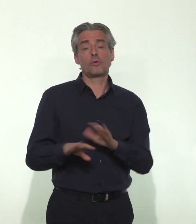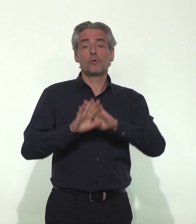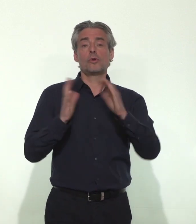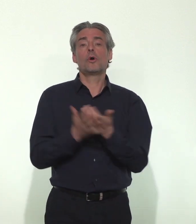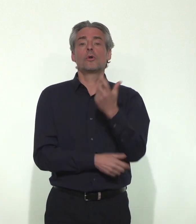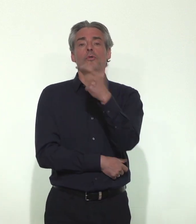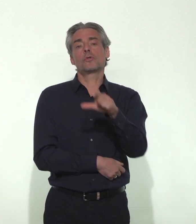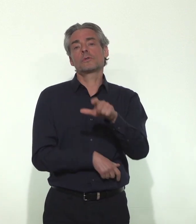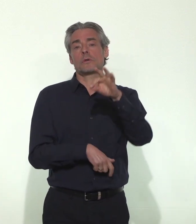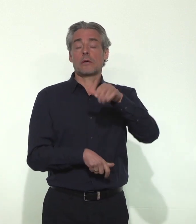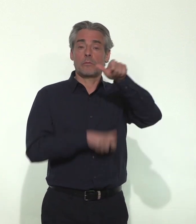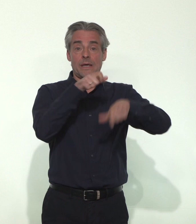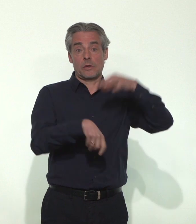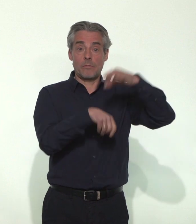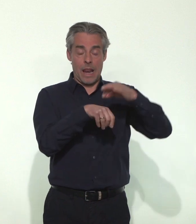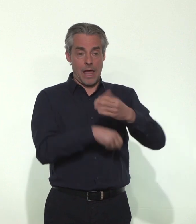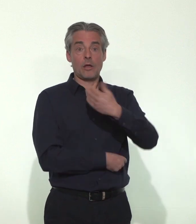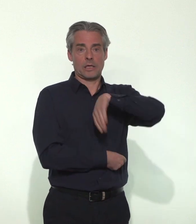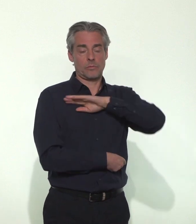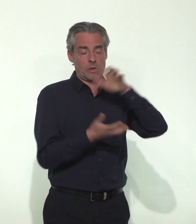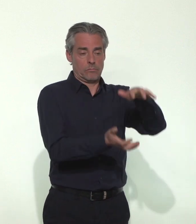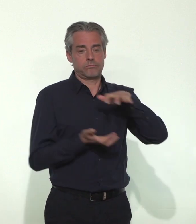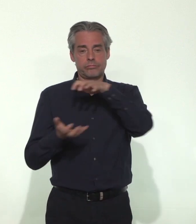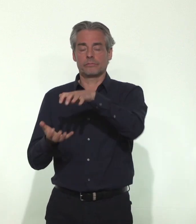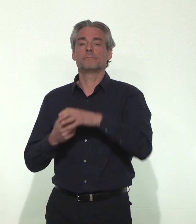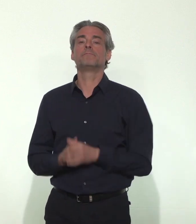patients qui ont déjà bénéficié de ces transferts.